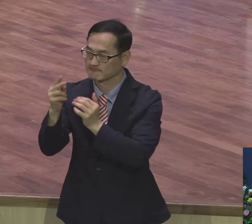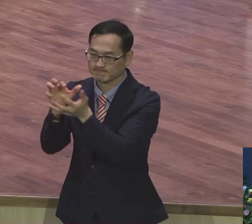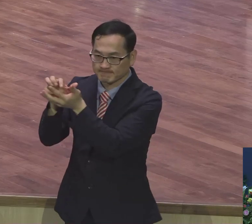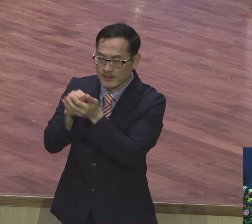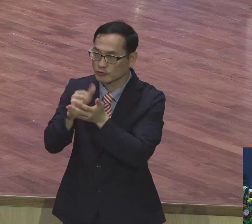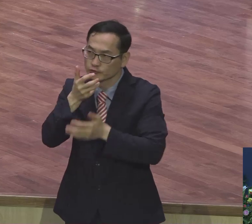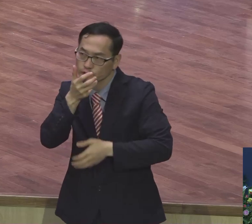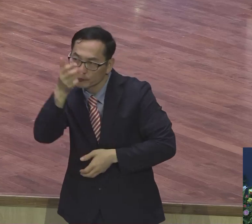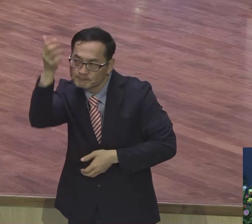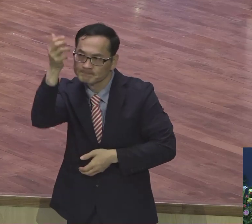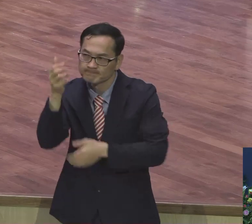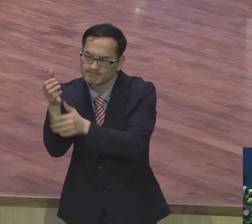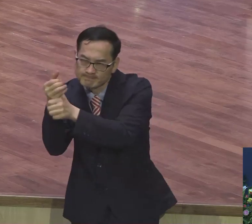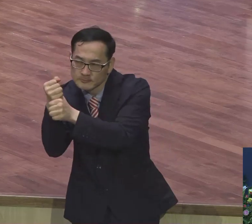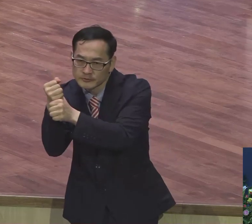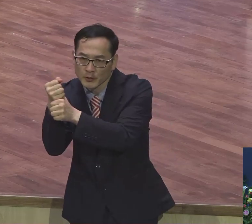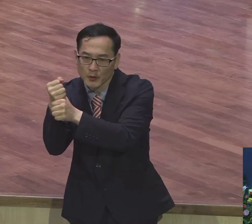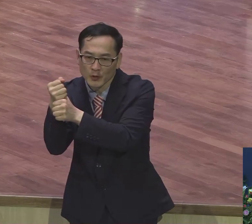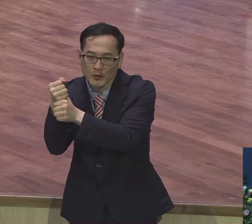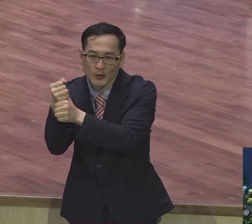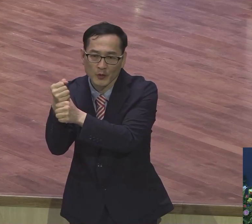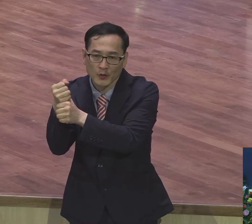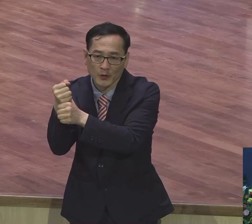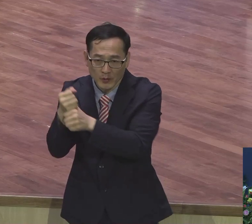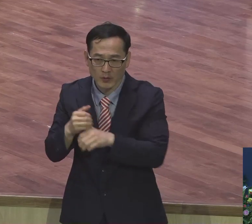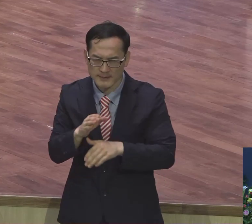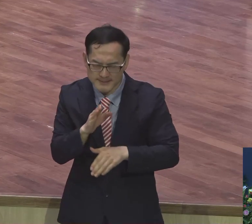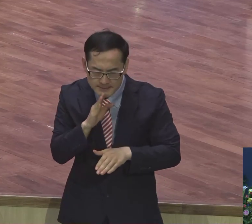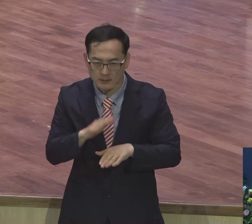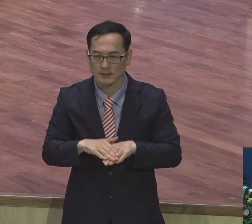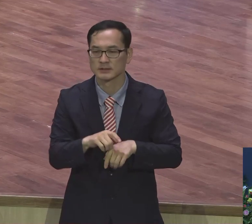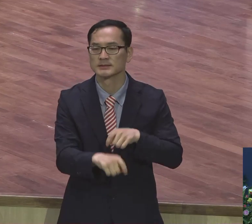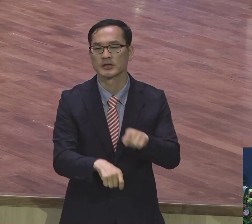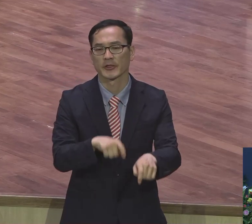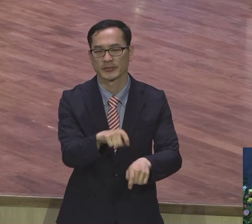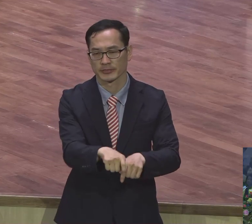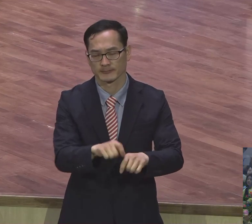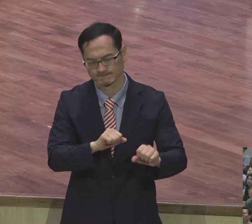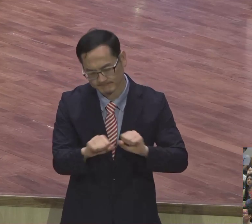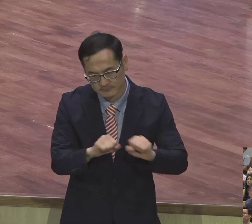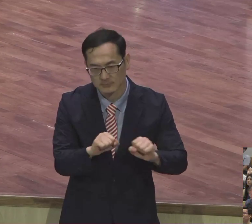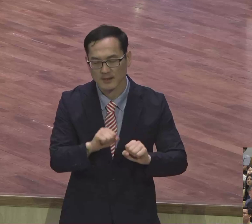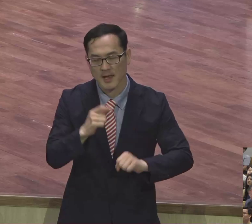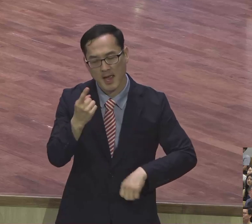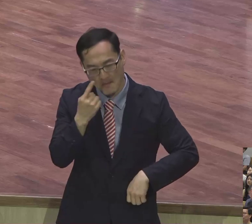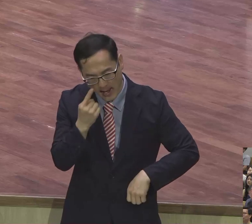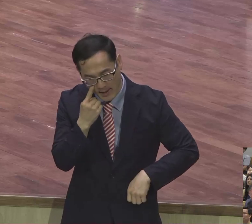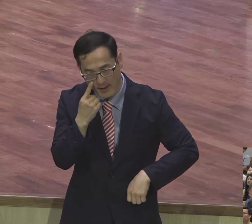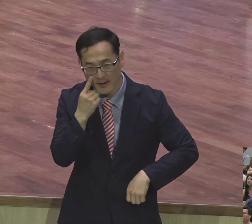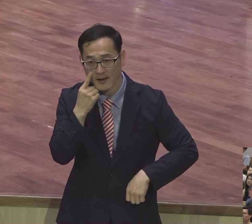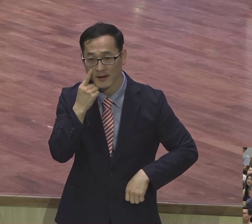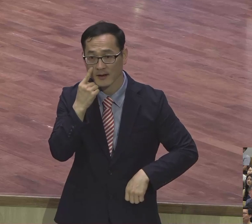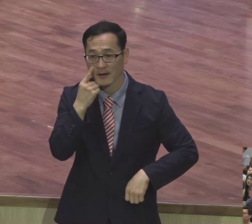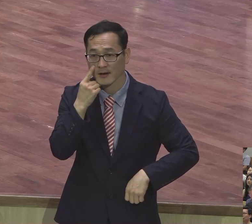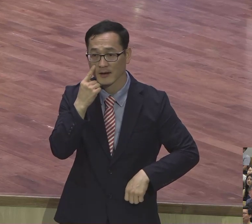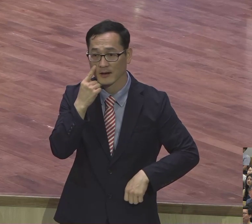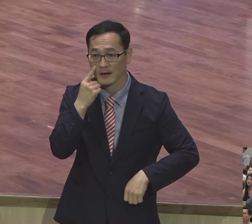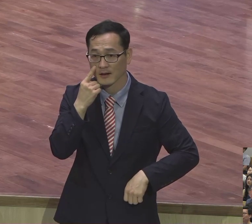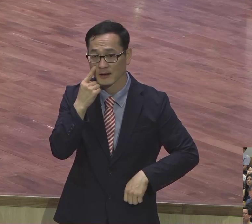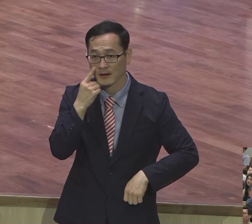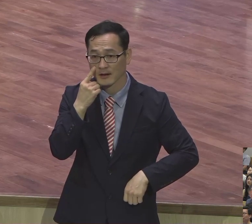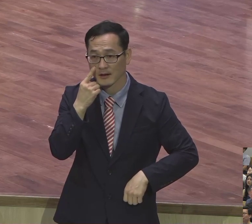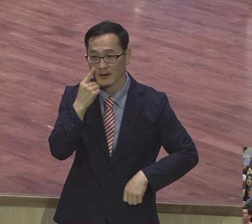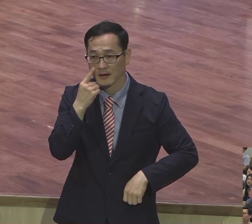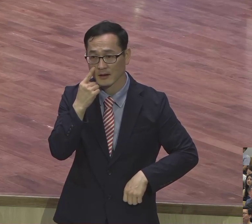꿈을 찾고 이걸 이미지화해서 이거 실제로 내가 적용해 보자. 그러니까 신앙생활